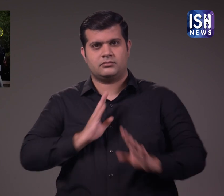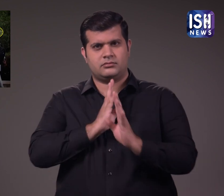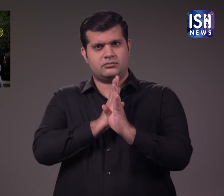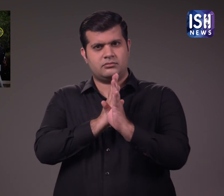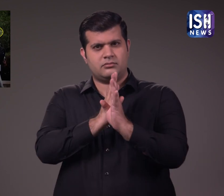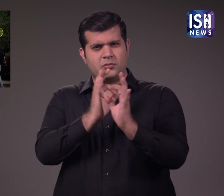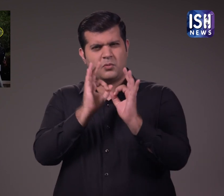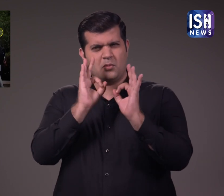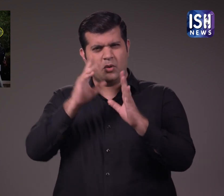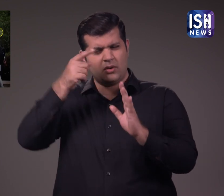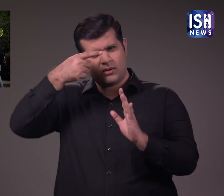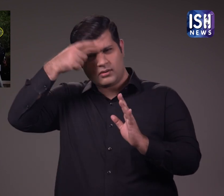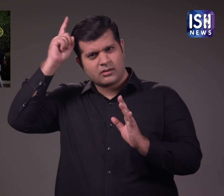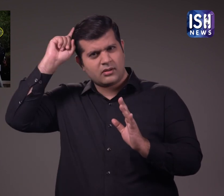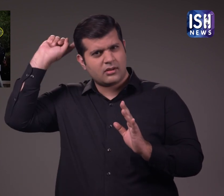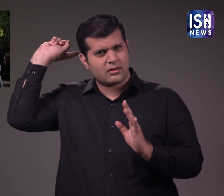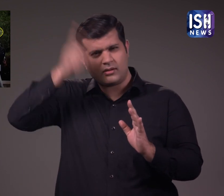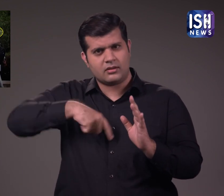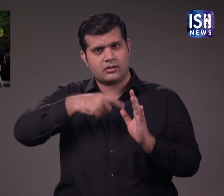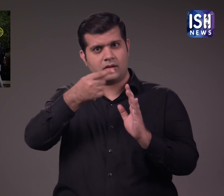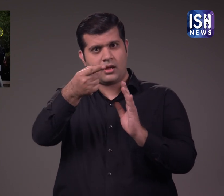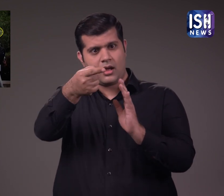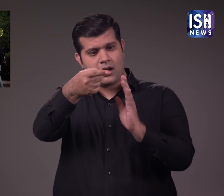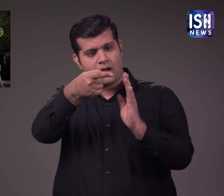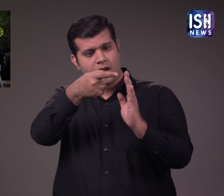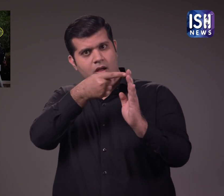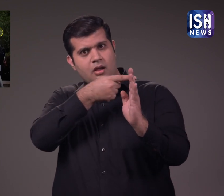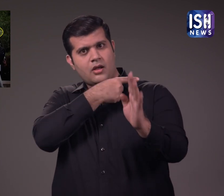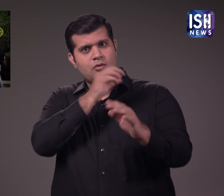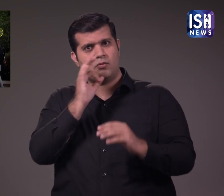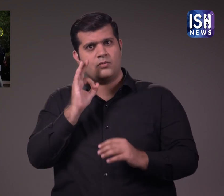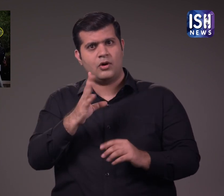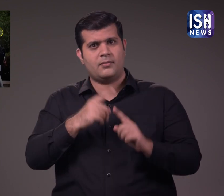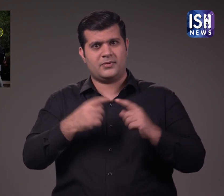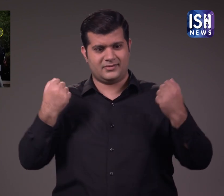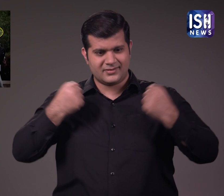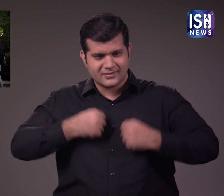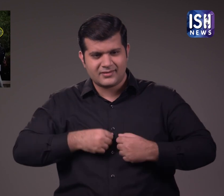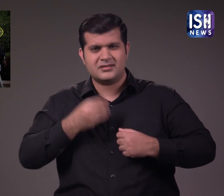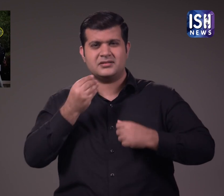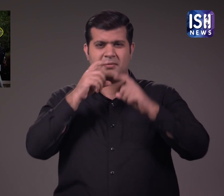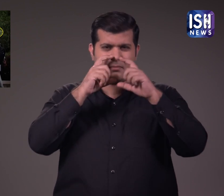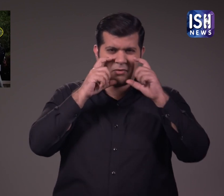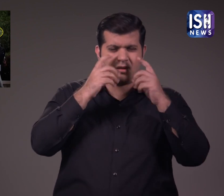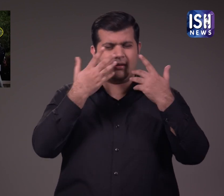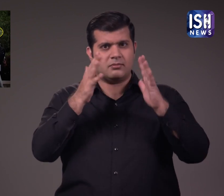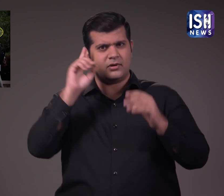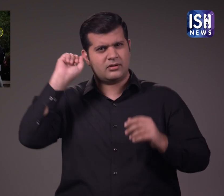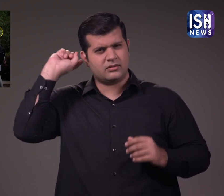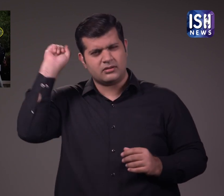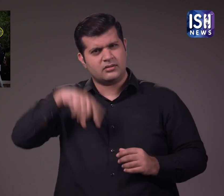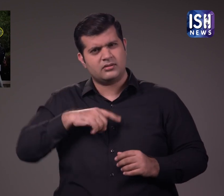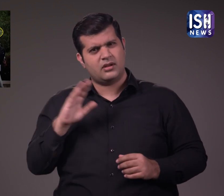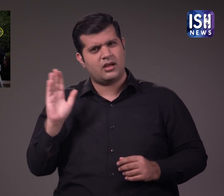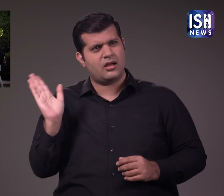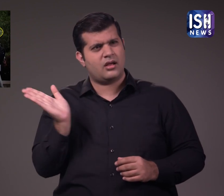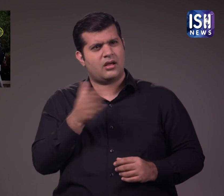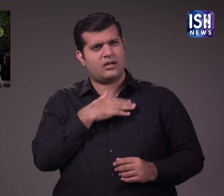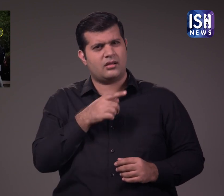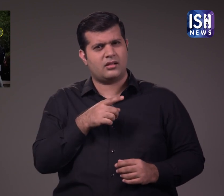कतार में लगे इन चात्रों में से कुछ ने लाब कोट और मास पहने हुए थे लेकिन उनके प्रत्येक का सर मुंडा हुआ था